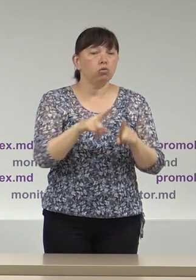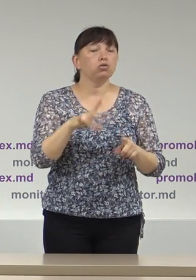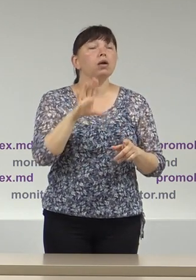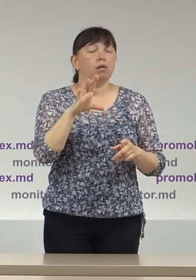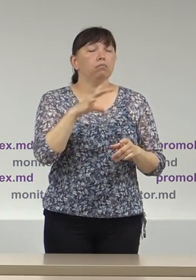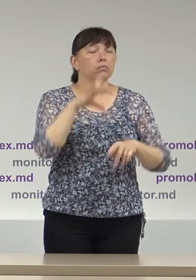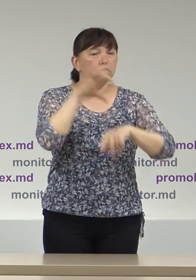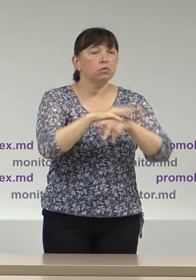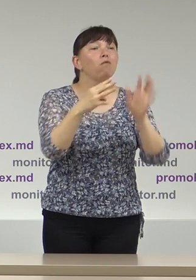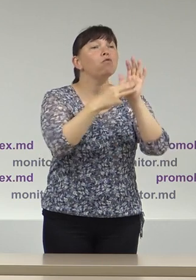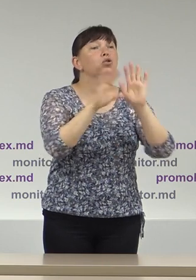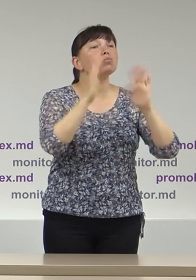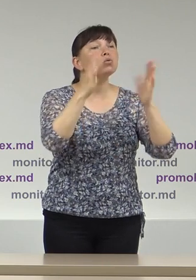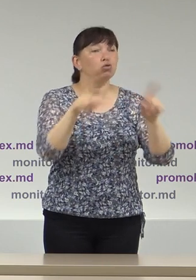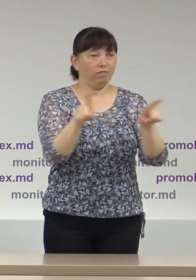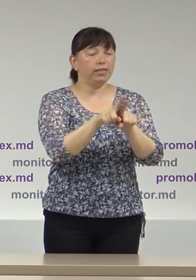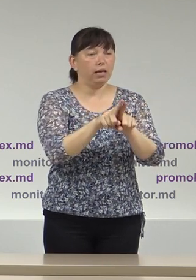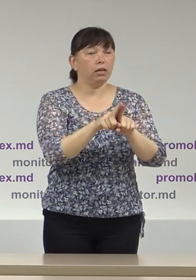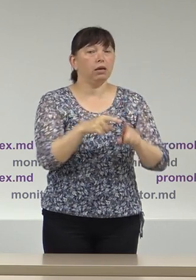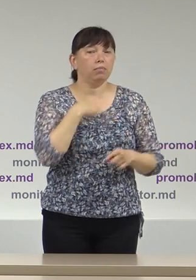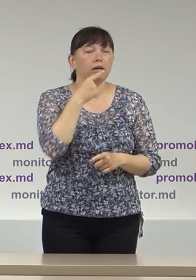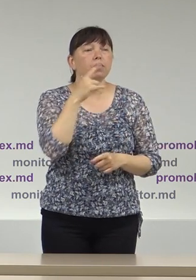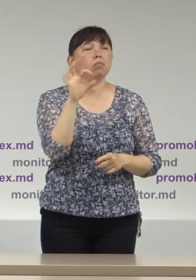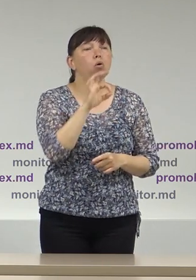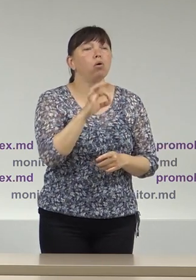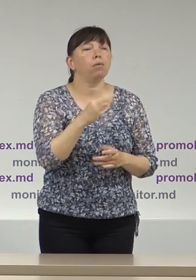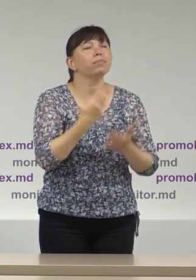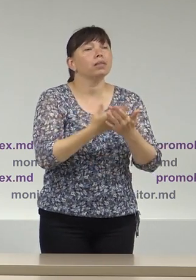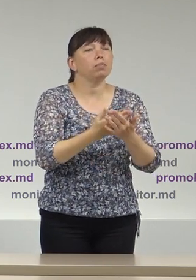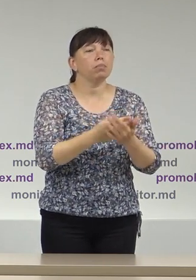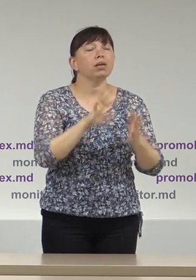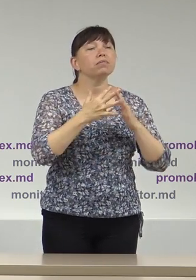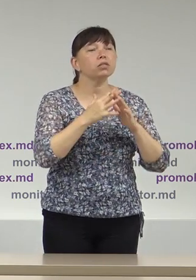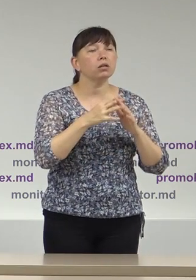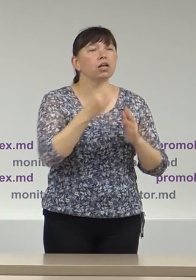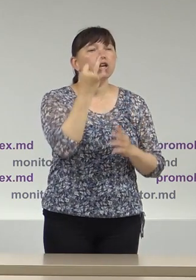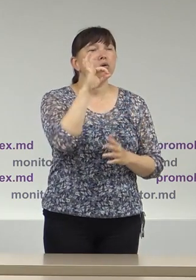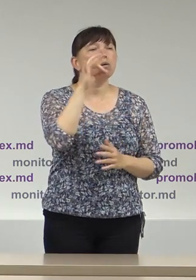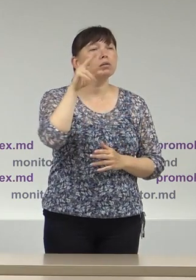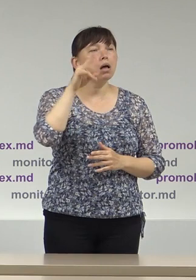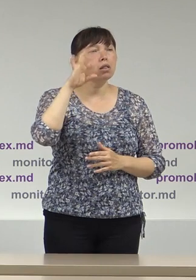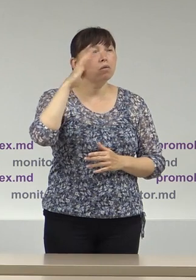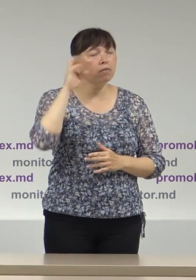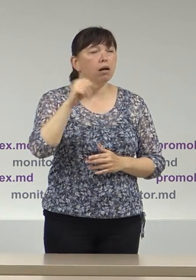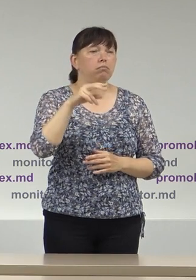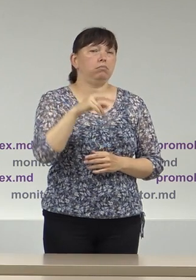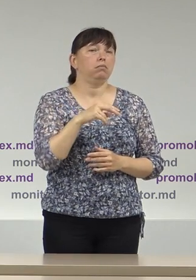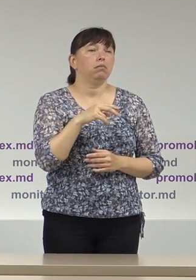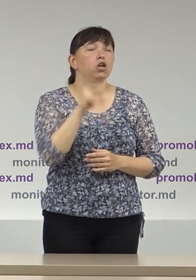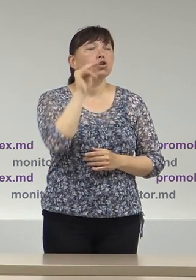8 cazuri de acest gen E vorba de cazuri spre exemplu în satele Iordanovca din Băsărăbeasca